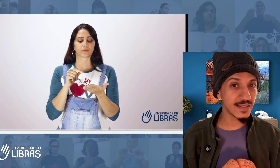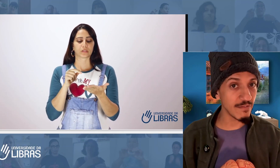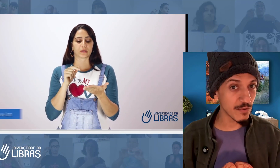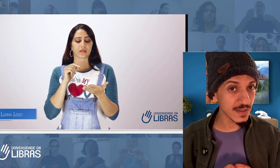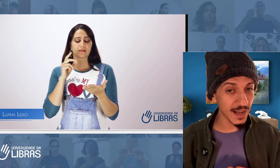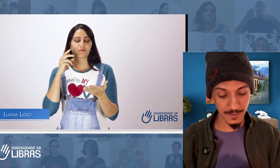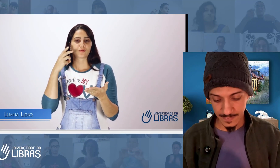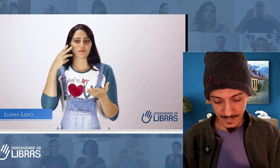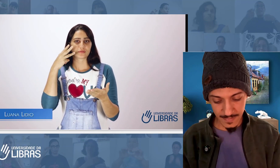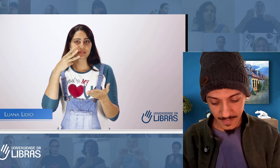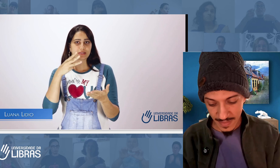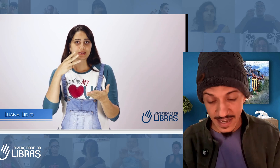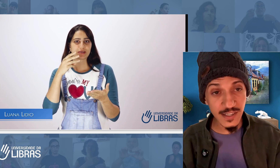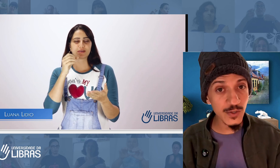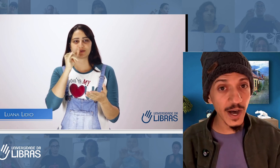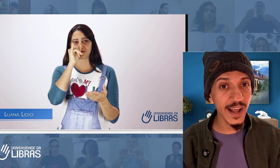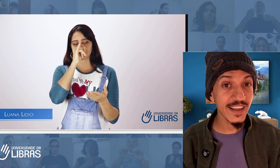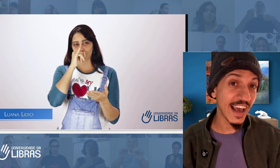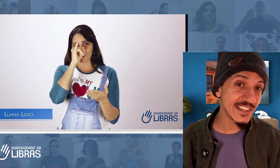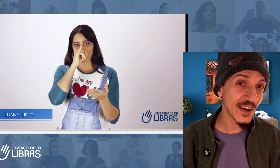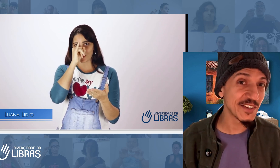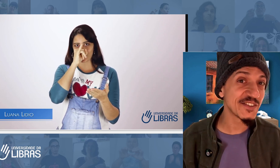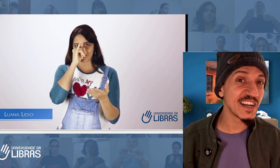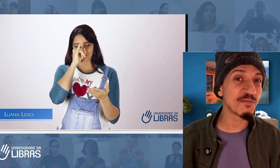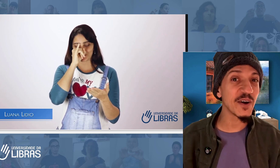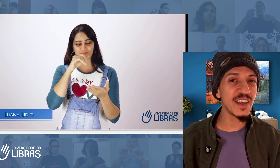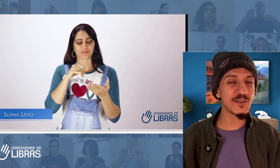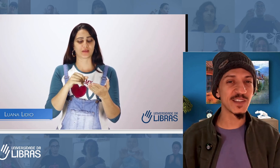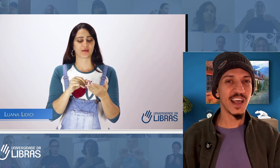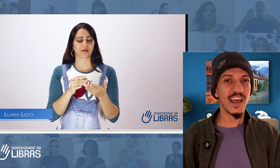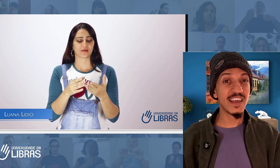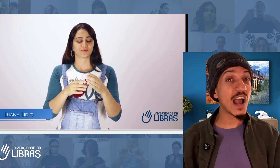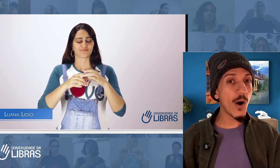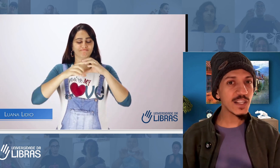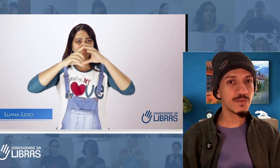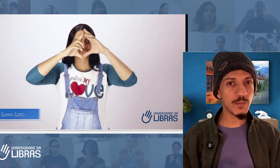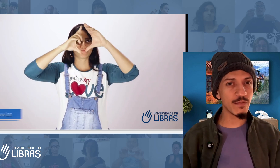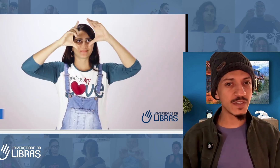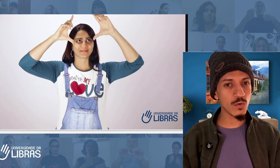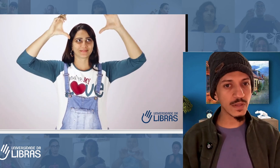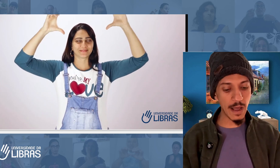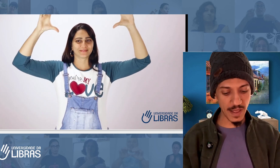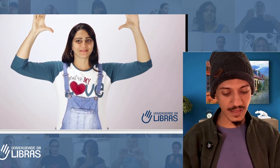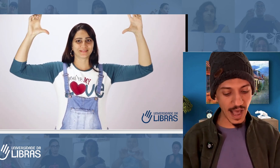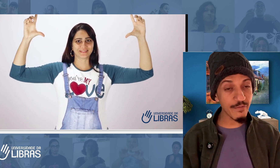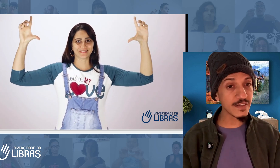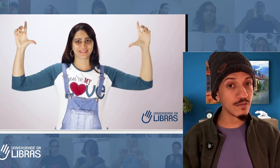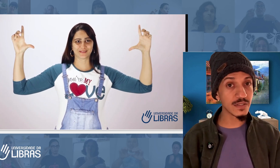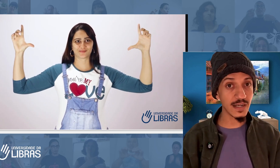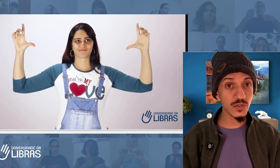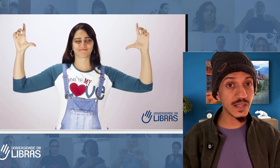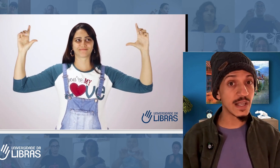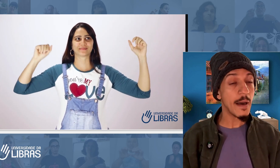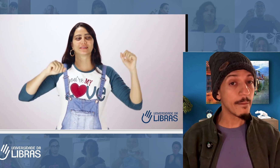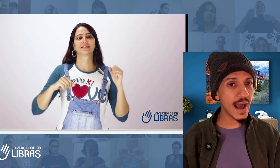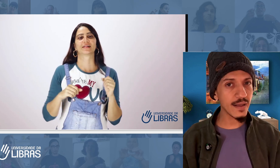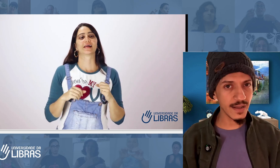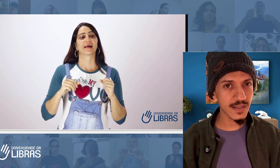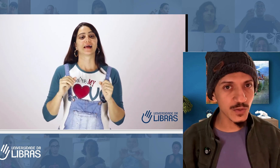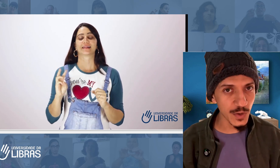contando. Nessa história, que é a história dos três porquinhos, que é ótima para você contar metáforas, ilustrações para crianças surdas,